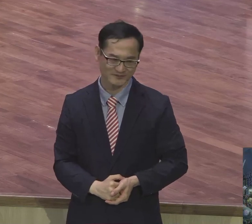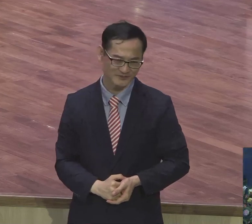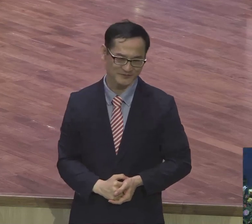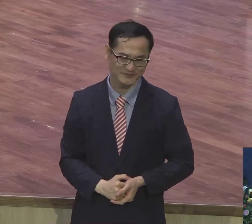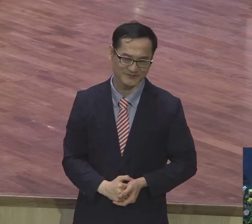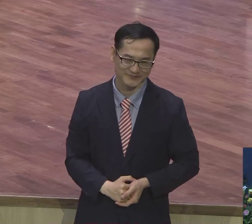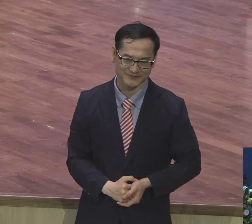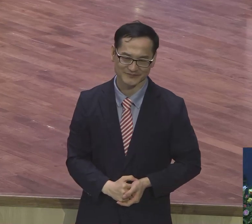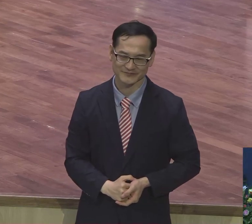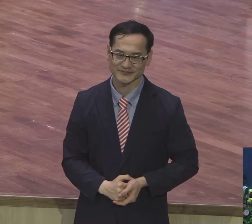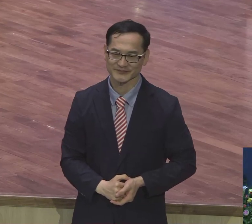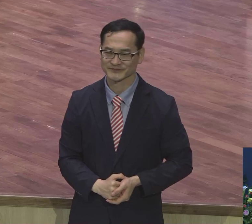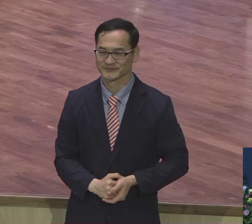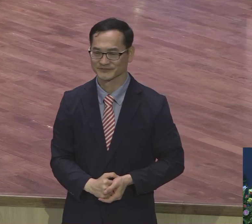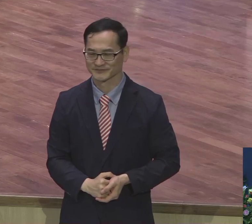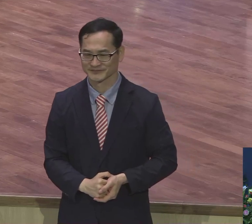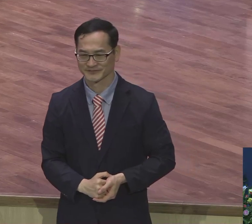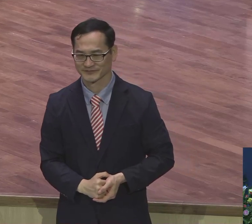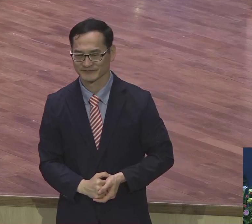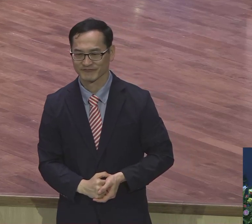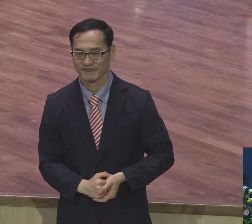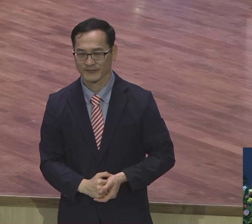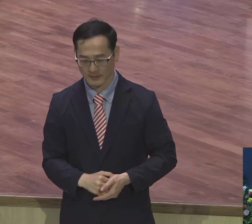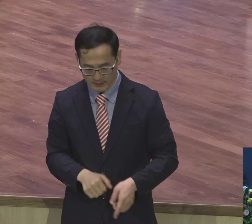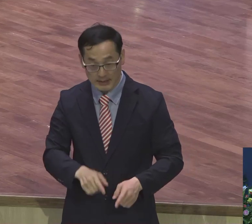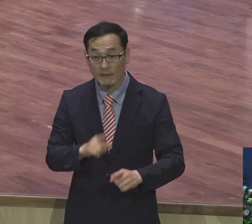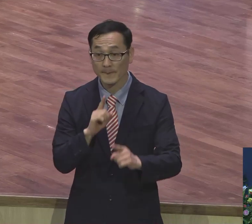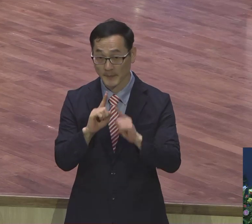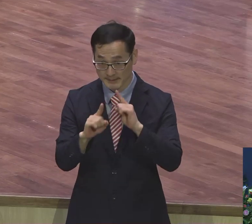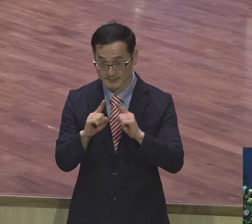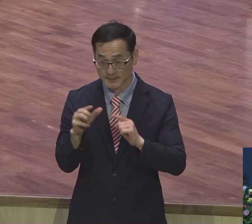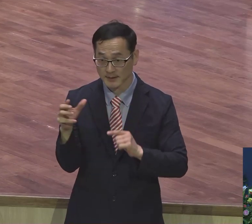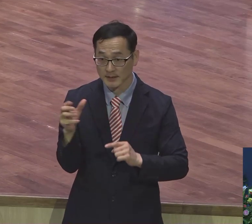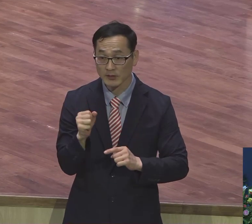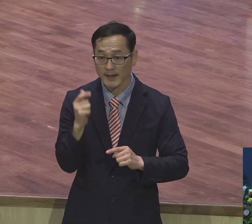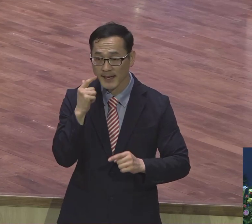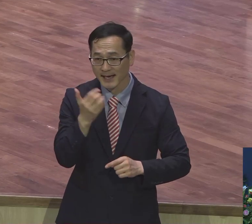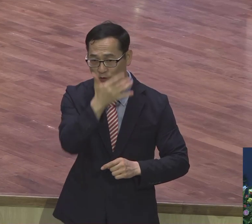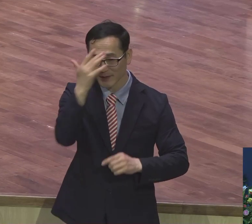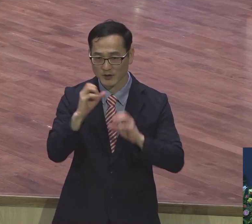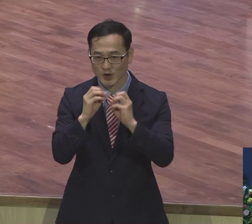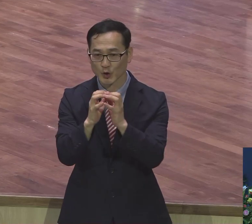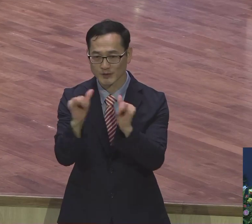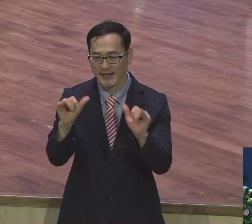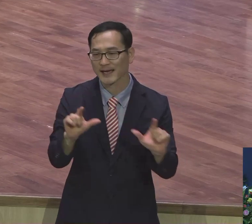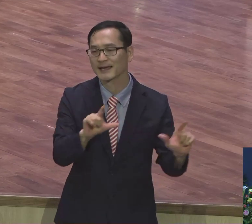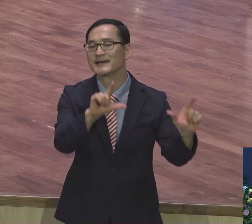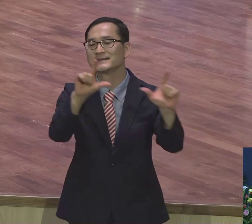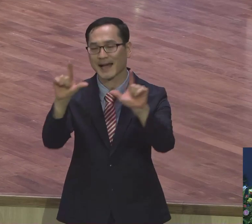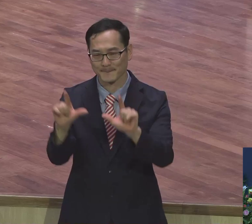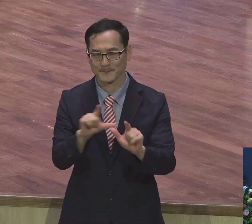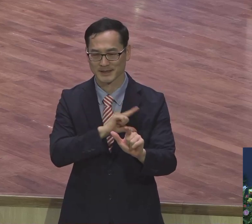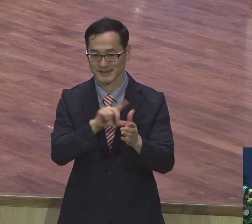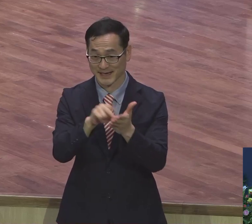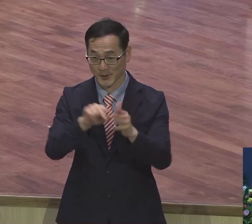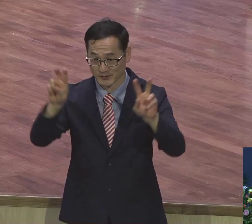읽어드린 말씀 가지고 아름다운 전도자의 삶이란 제모로 말씀드립니다.